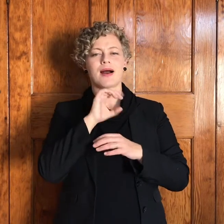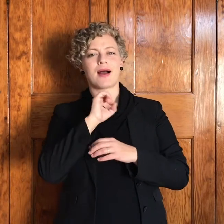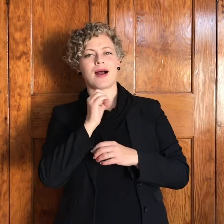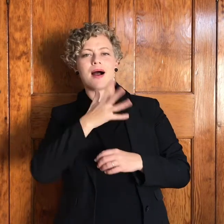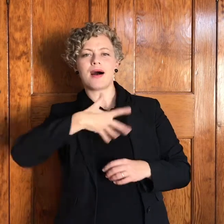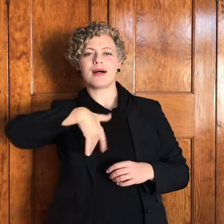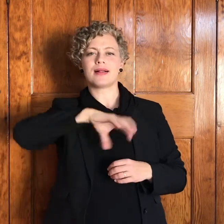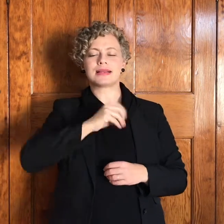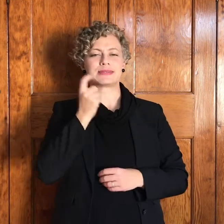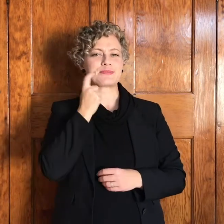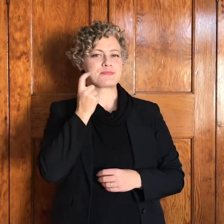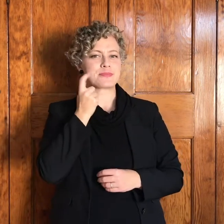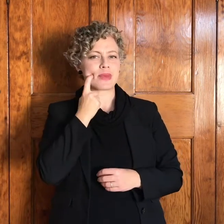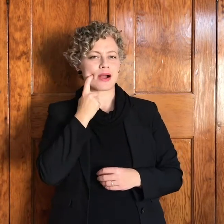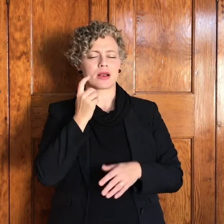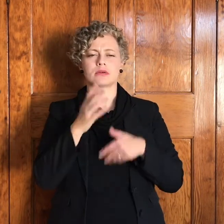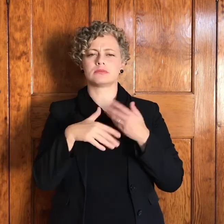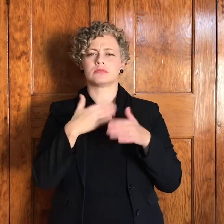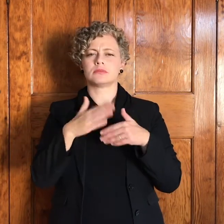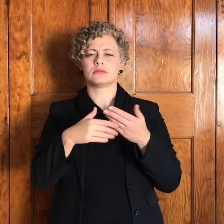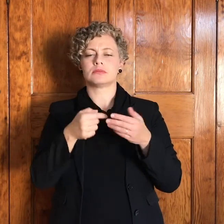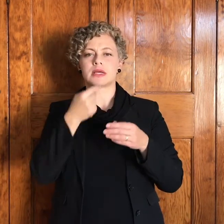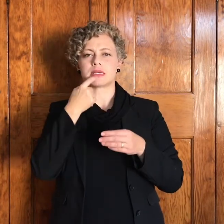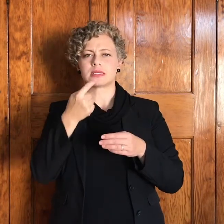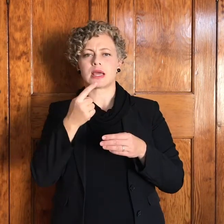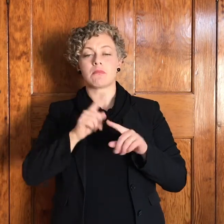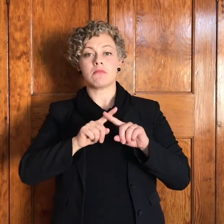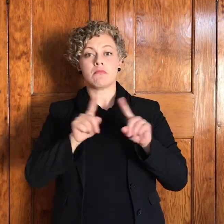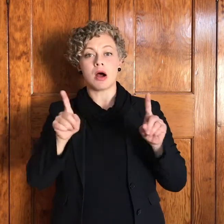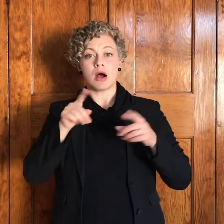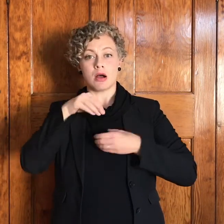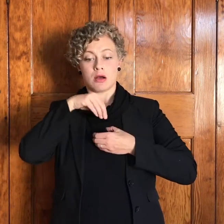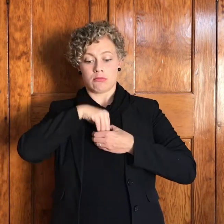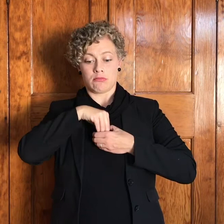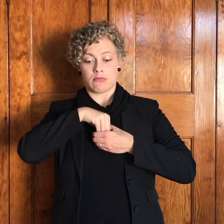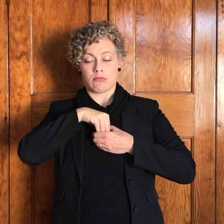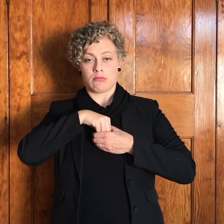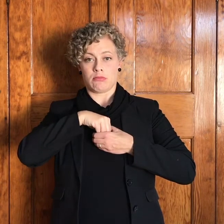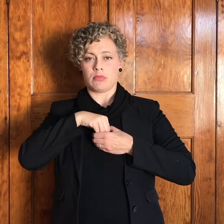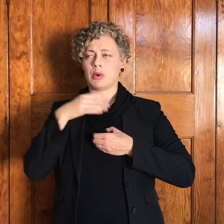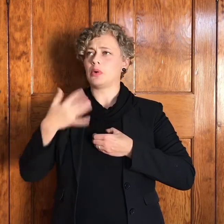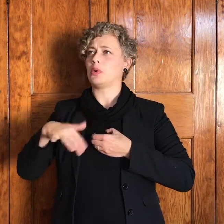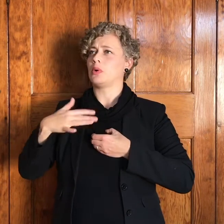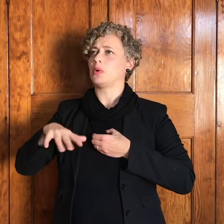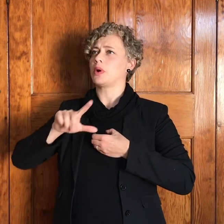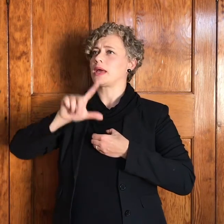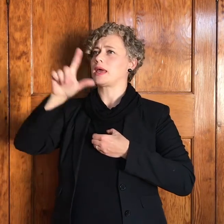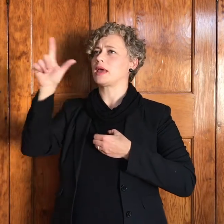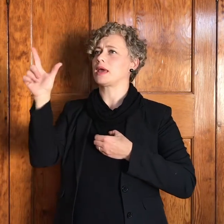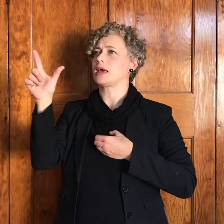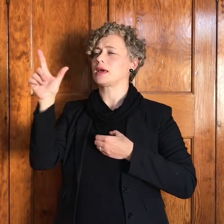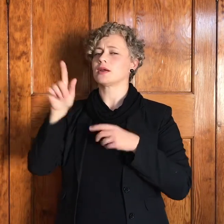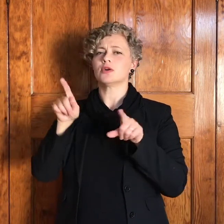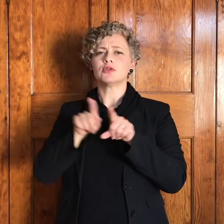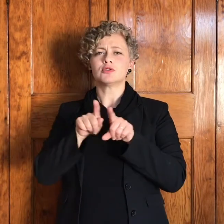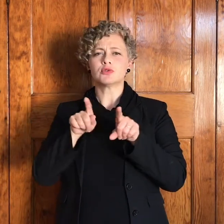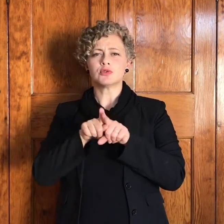maar in my in my oe heer soos die val van houwe op een doffe ding